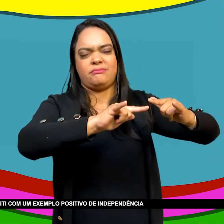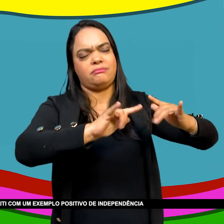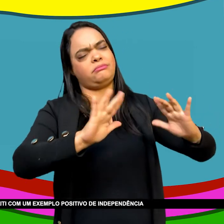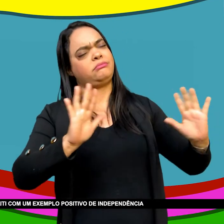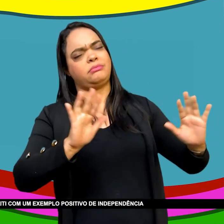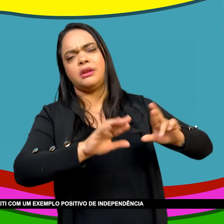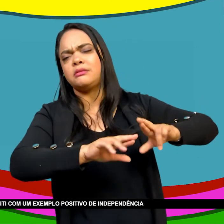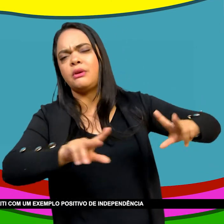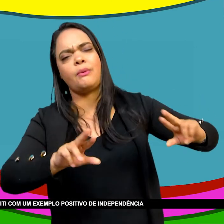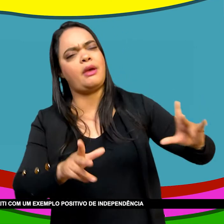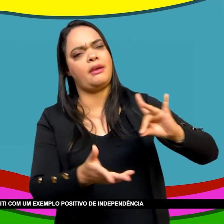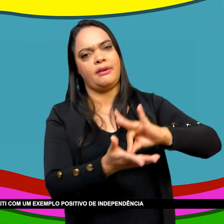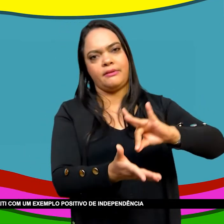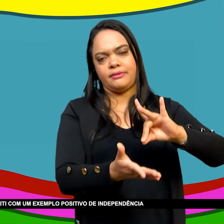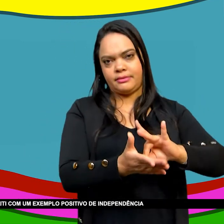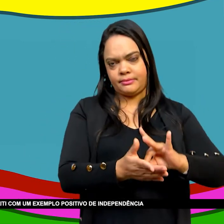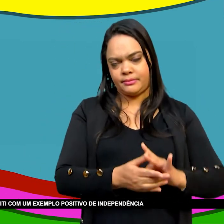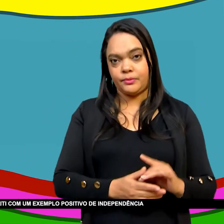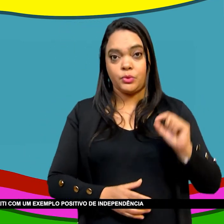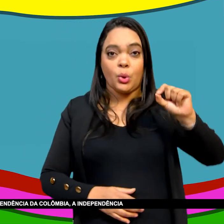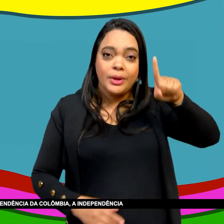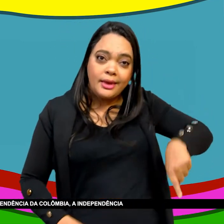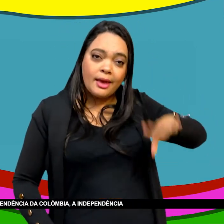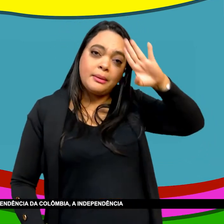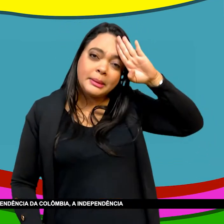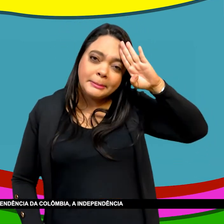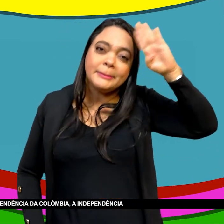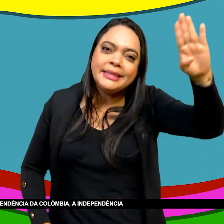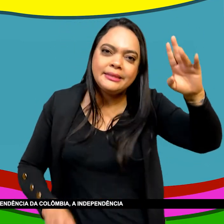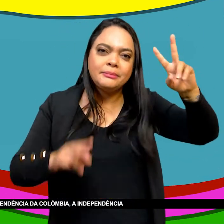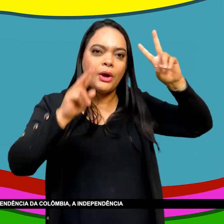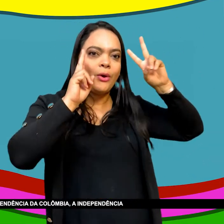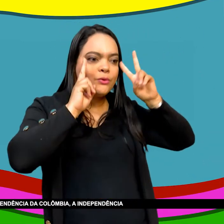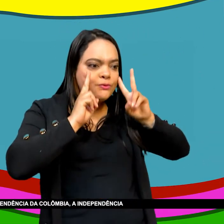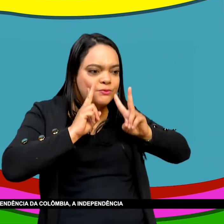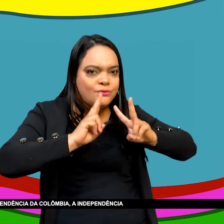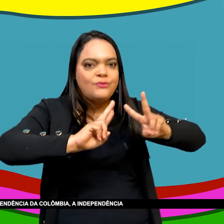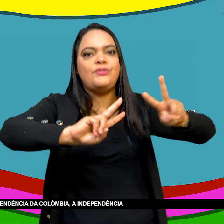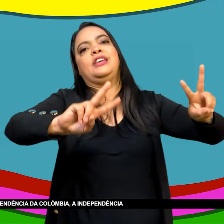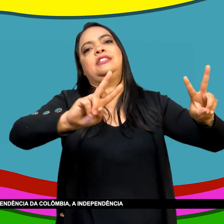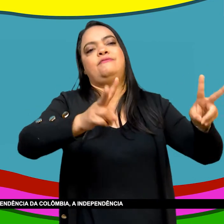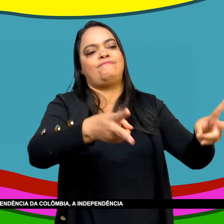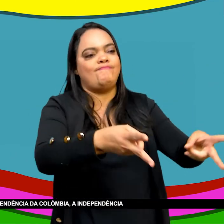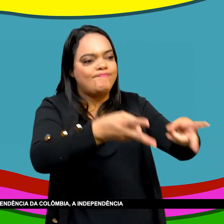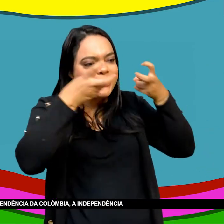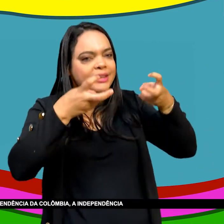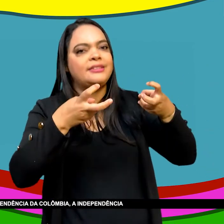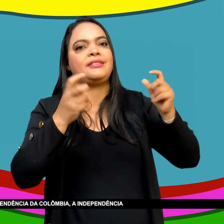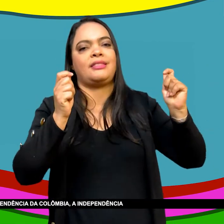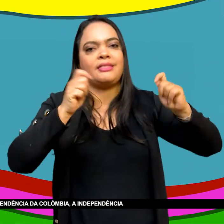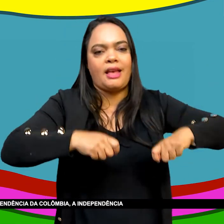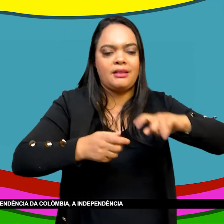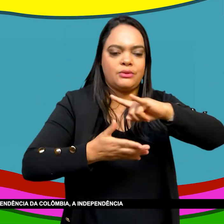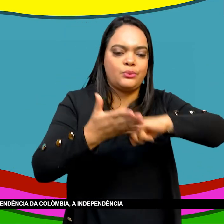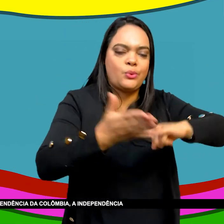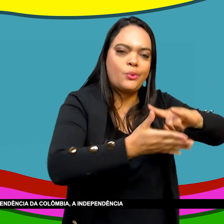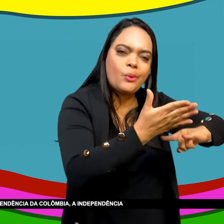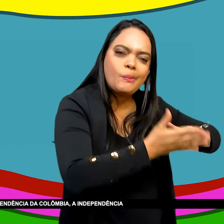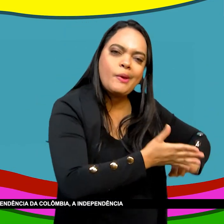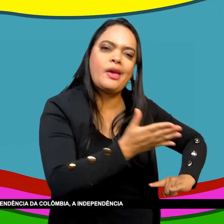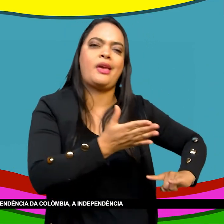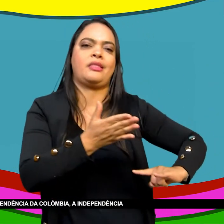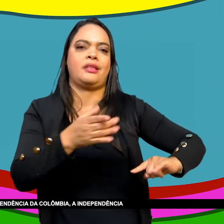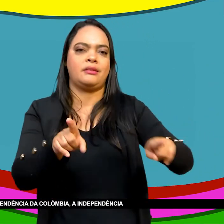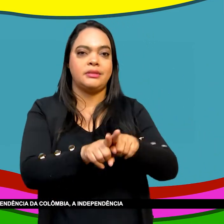um exemplo Positivo De independência Até se omitindo A questão da escravidão Citava a independência Da Colômbia